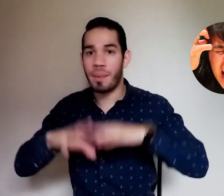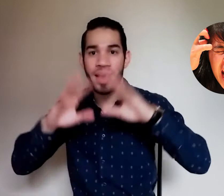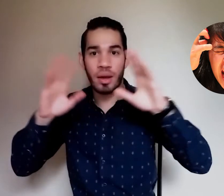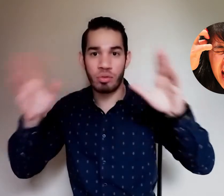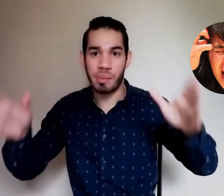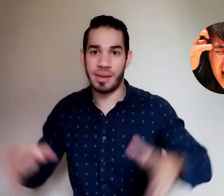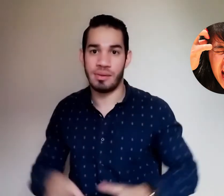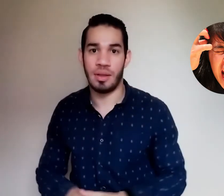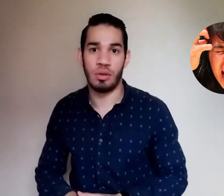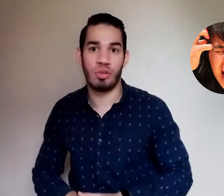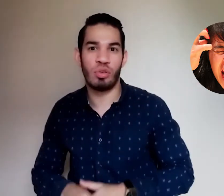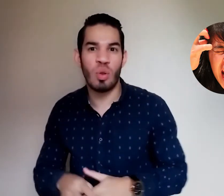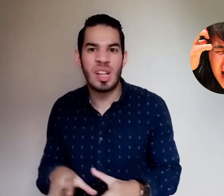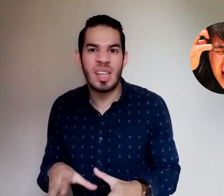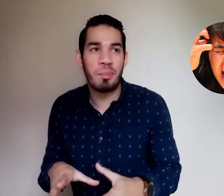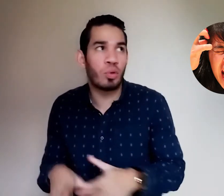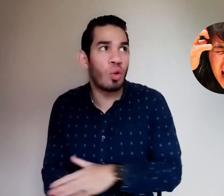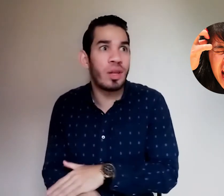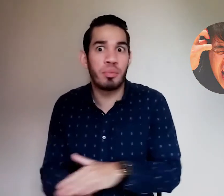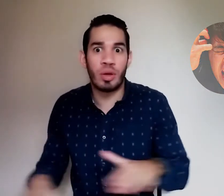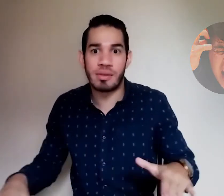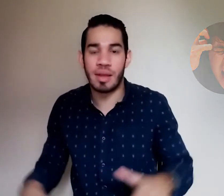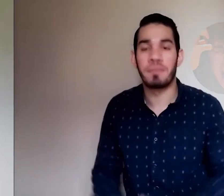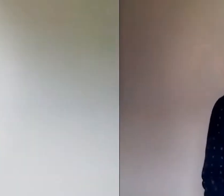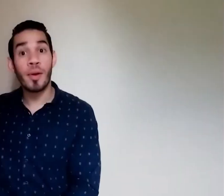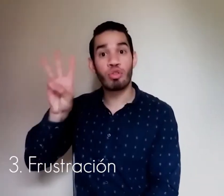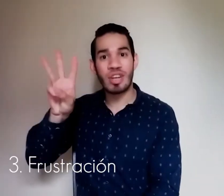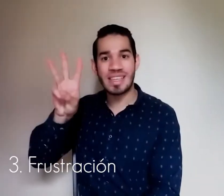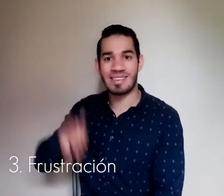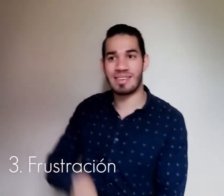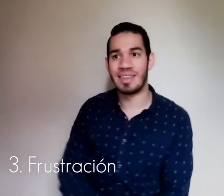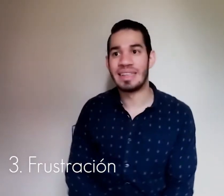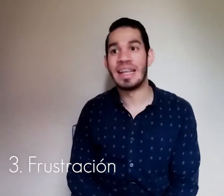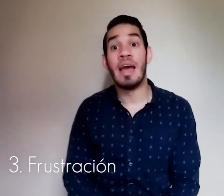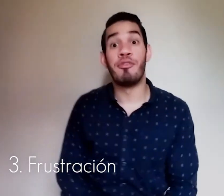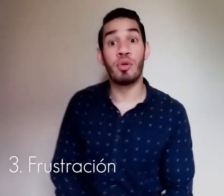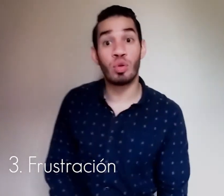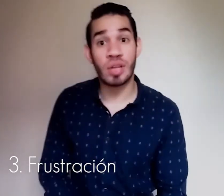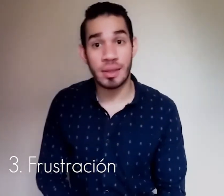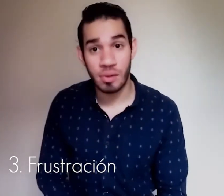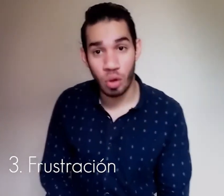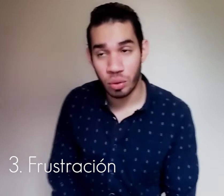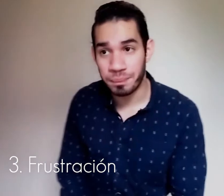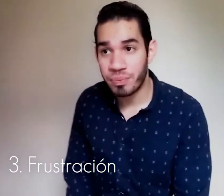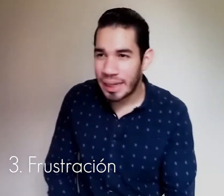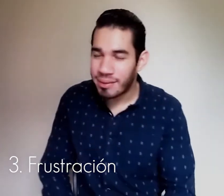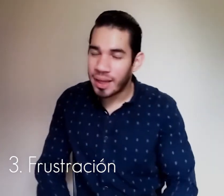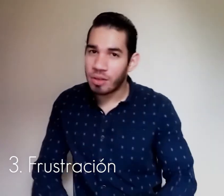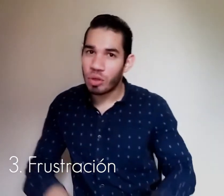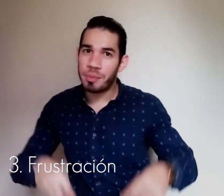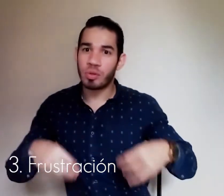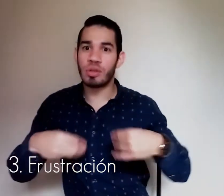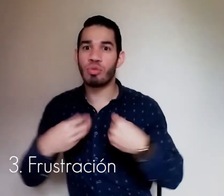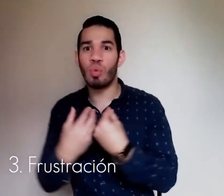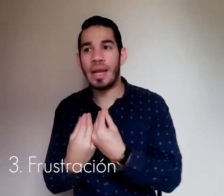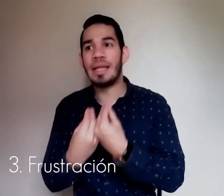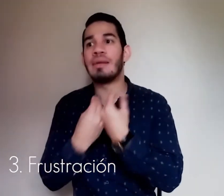la vida de los demás entonces todo el tiempo todo les molesta número 3 frustración en este caso las personas suelen